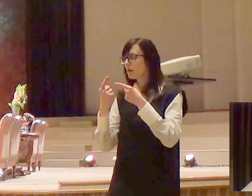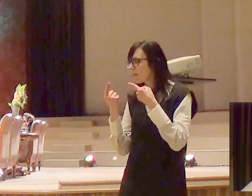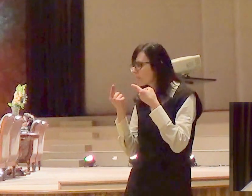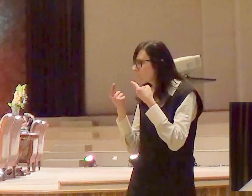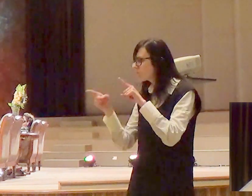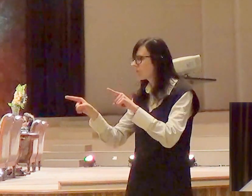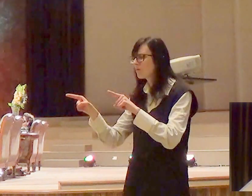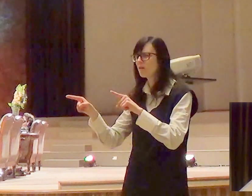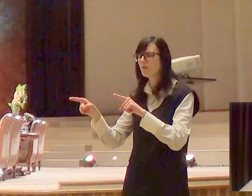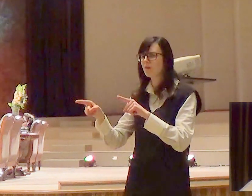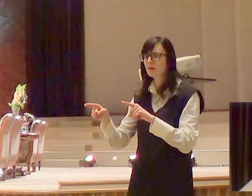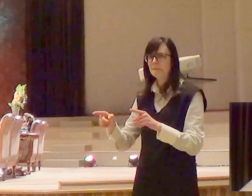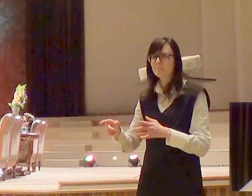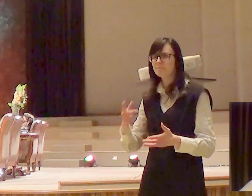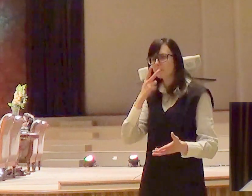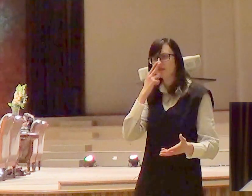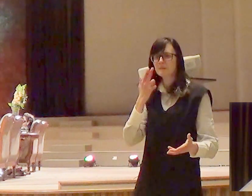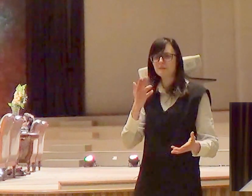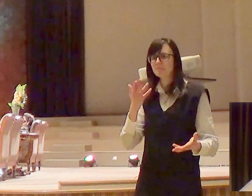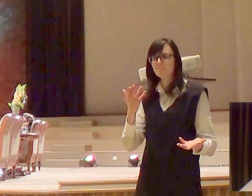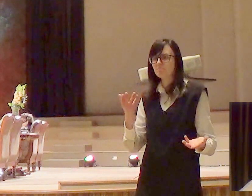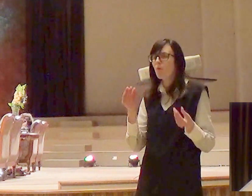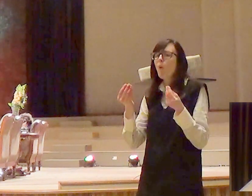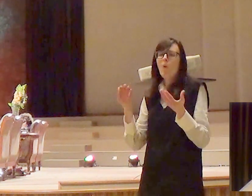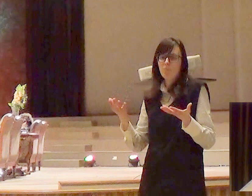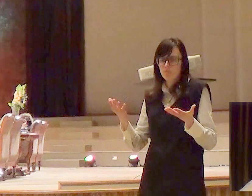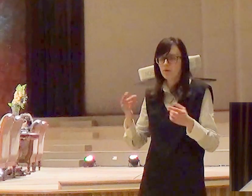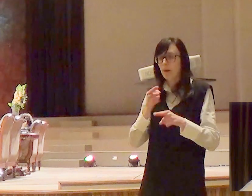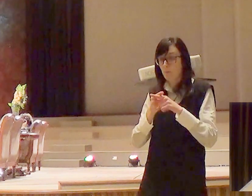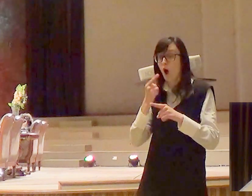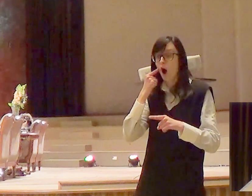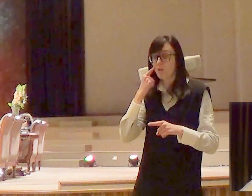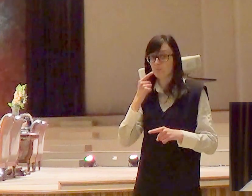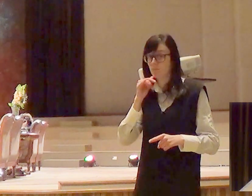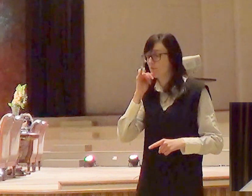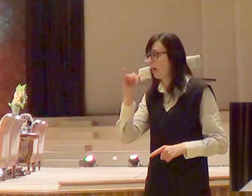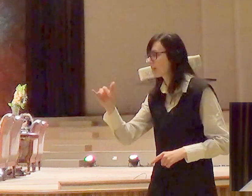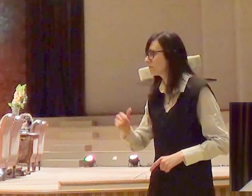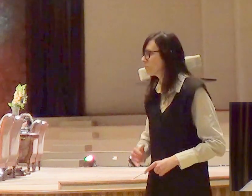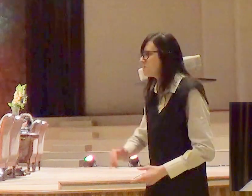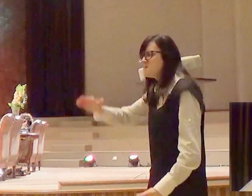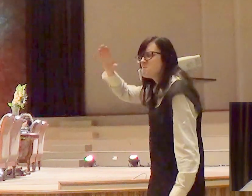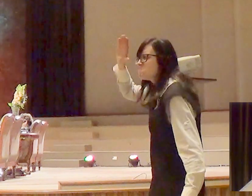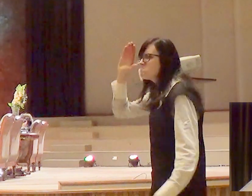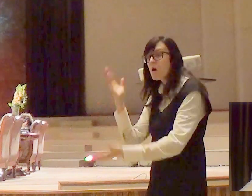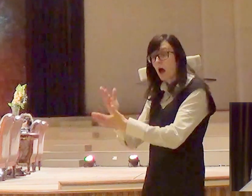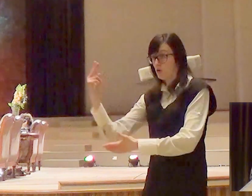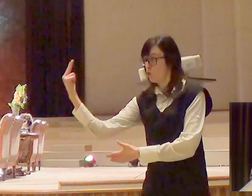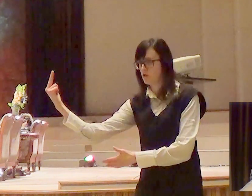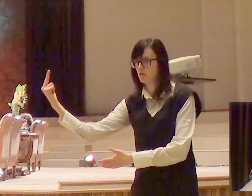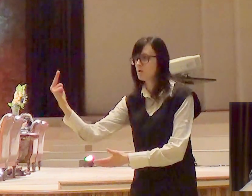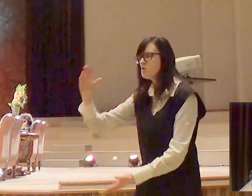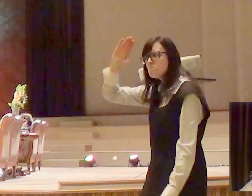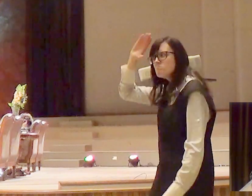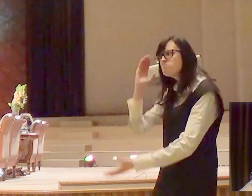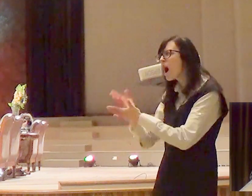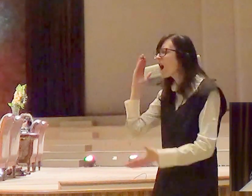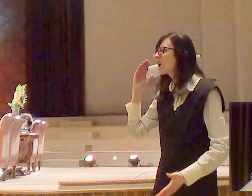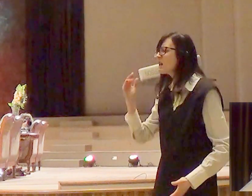incontestáveis. Veja só, eles dizem assim, basta, ninguém aguenta mais,